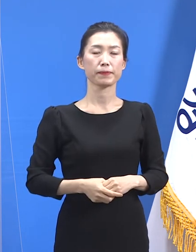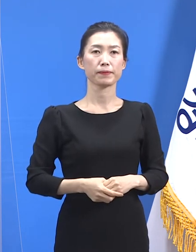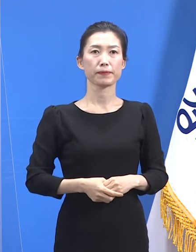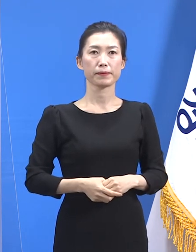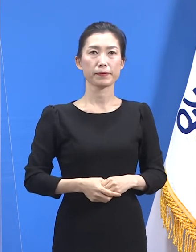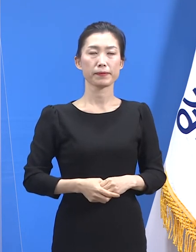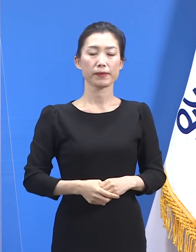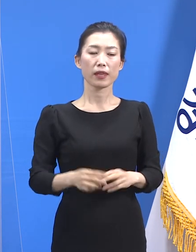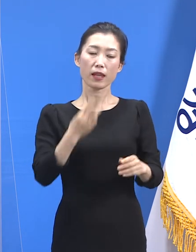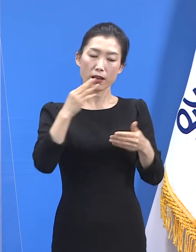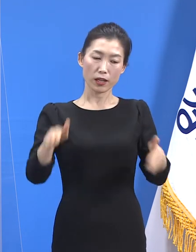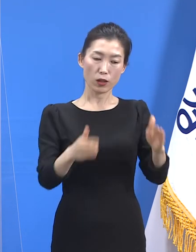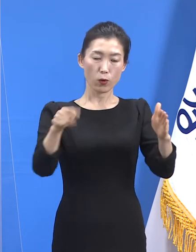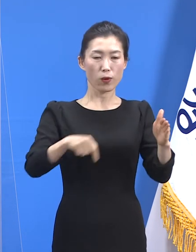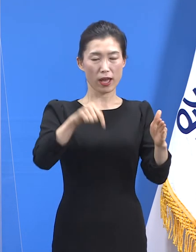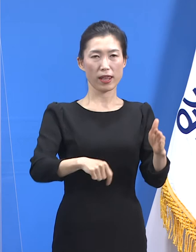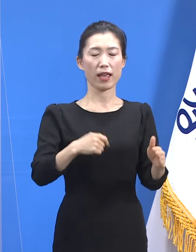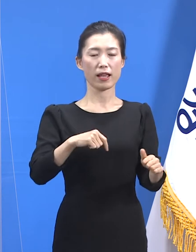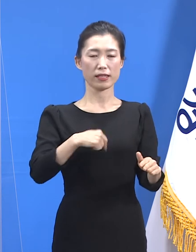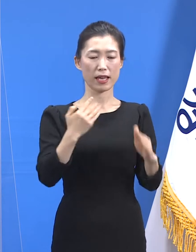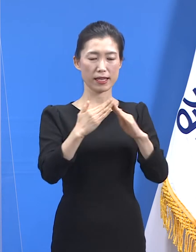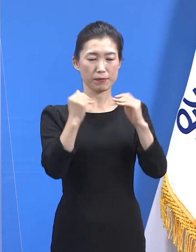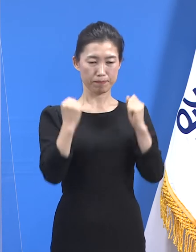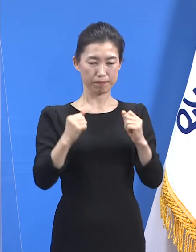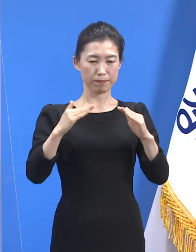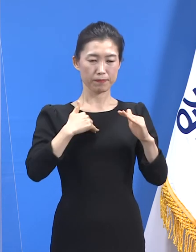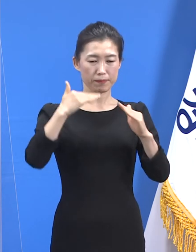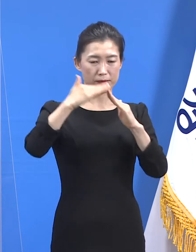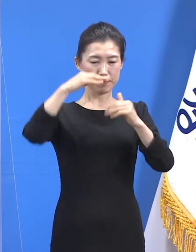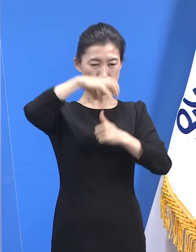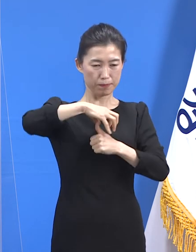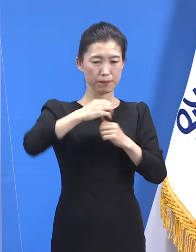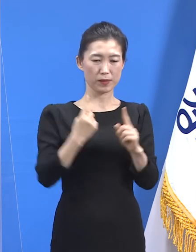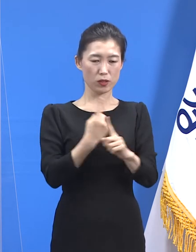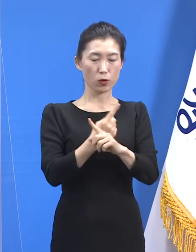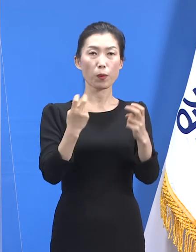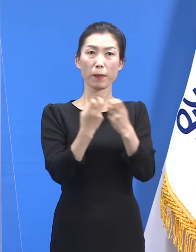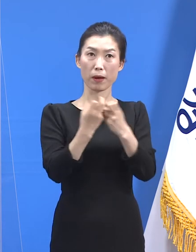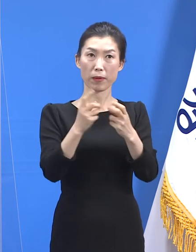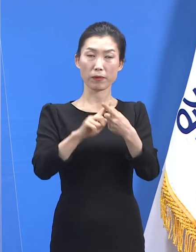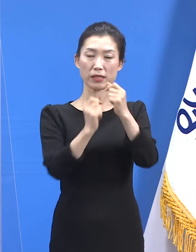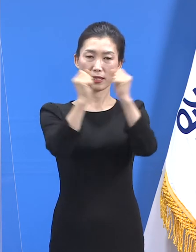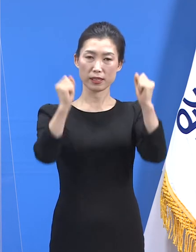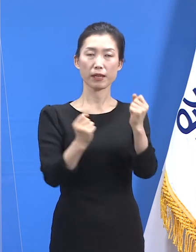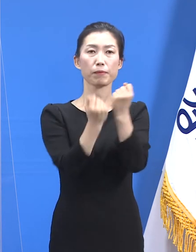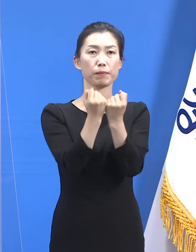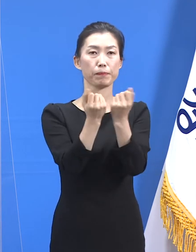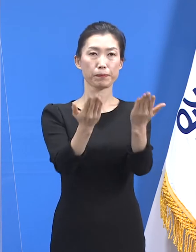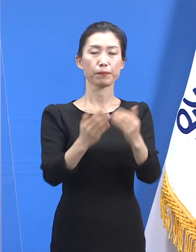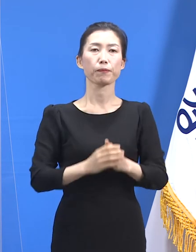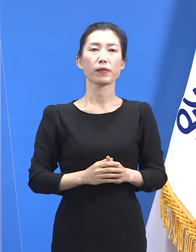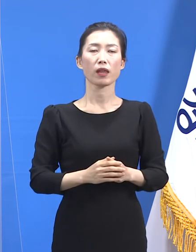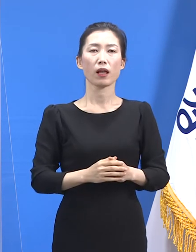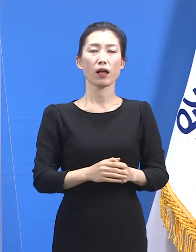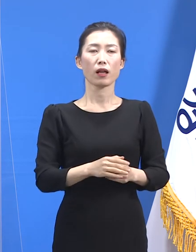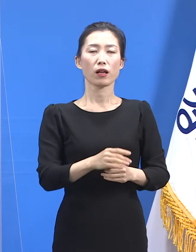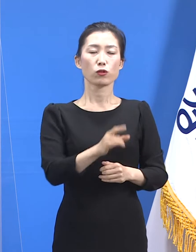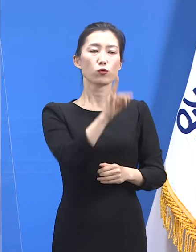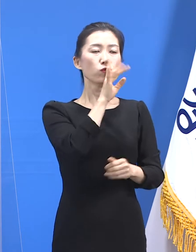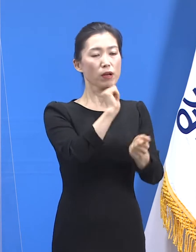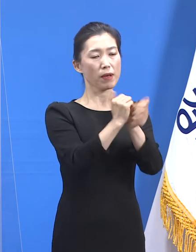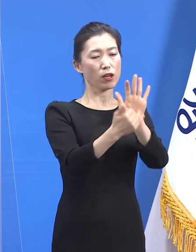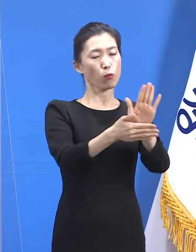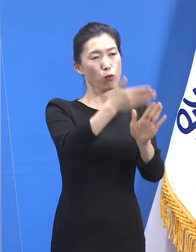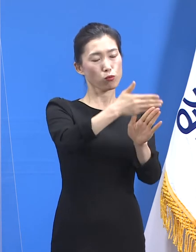경기도의 자가치료 운영 실적에 대하여 보고드립니다. 도는 중앙방역대책본부의